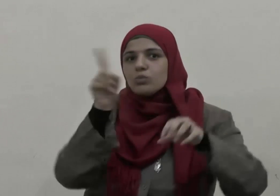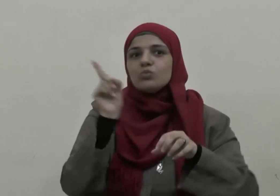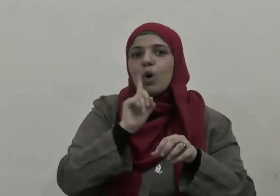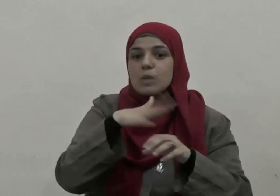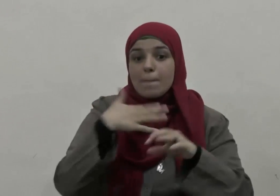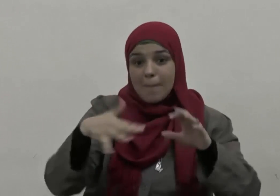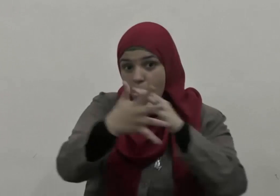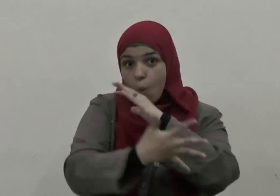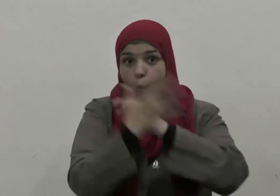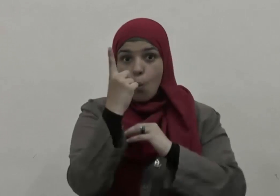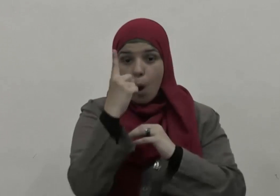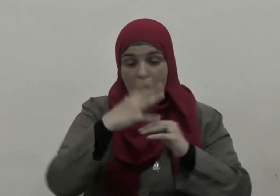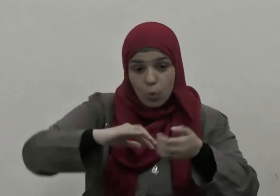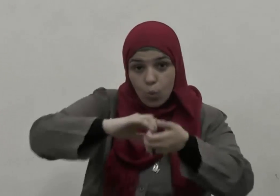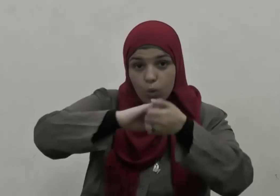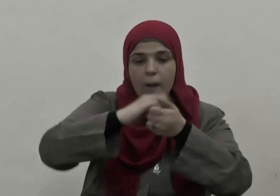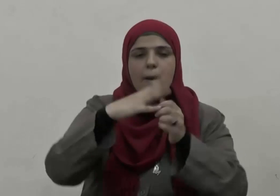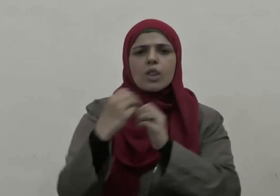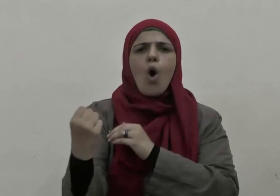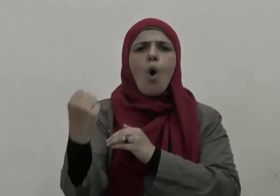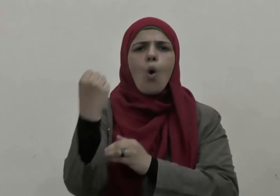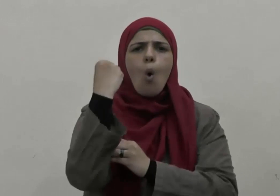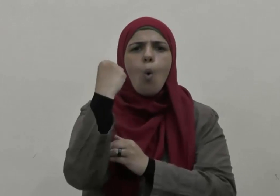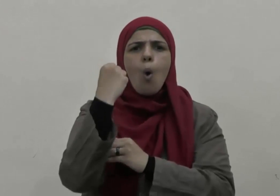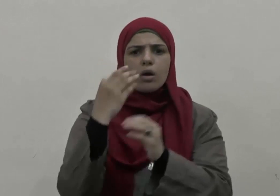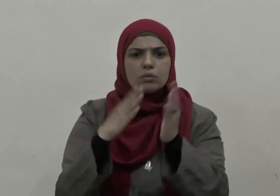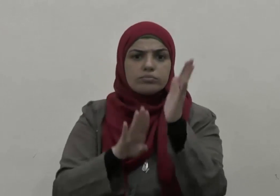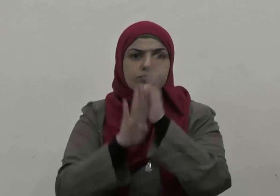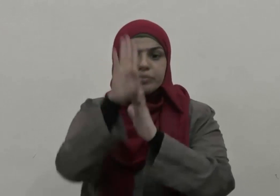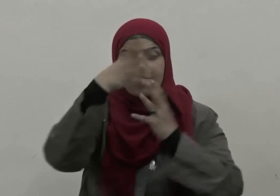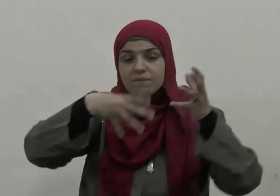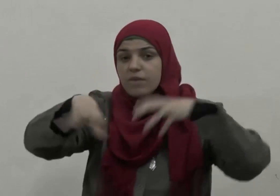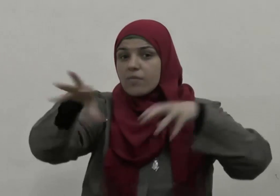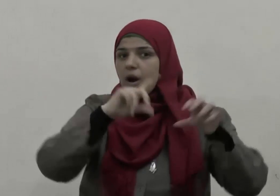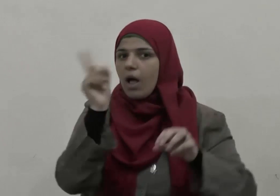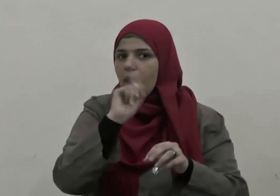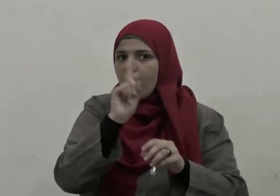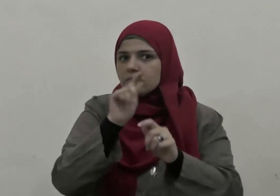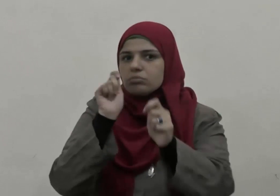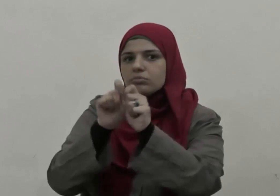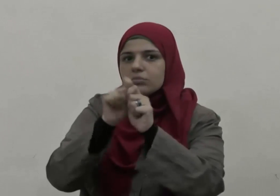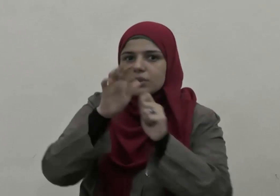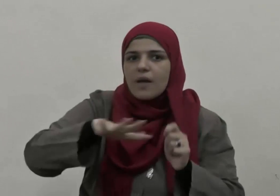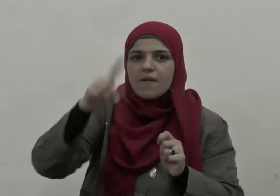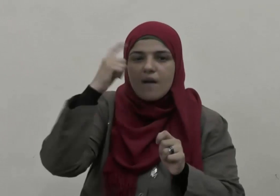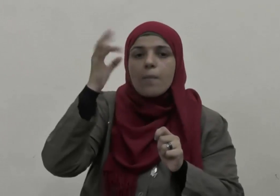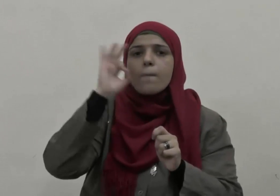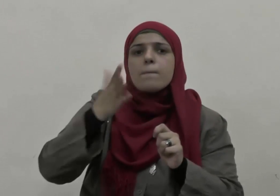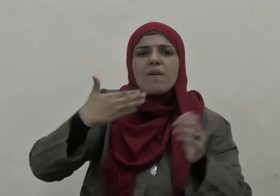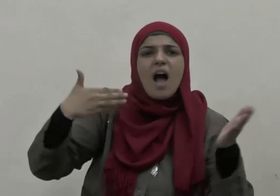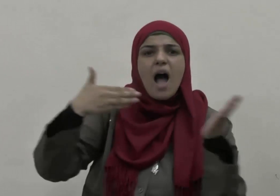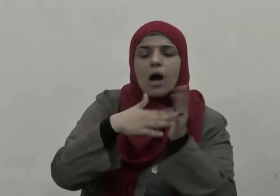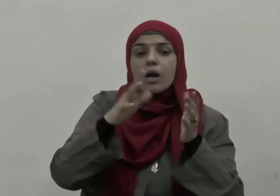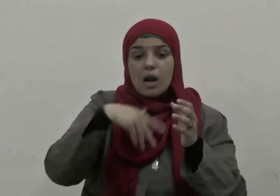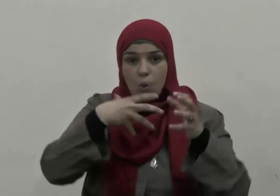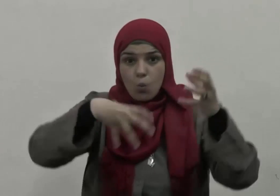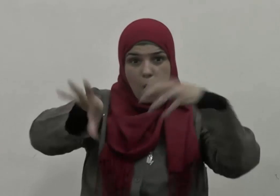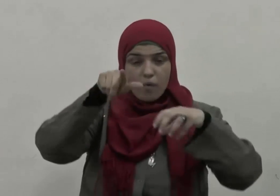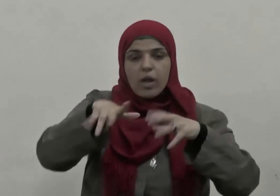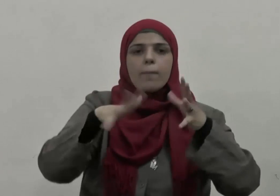سبب القوة وخطورة الفرقة وأنها سبب الشتات والضياع